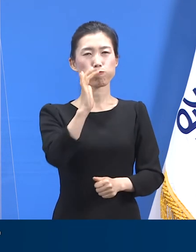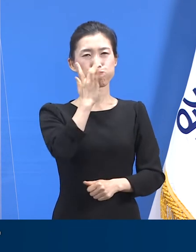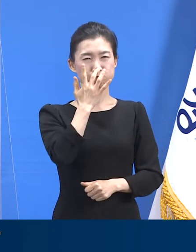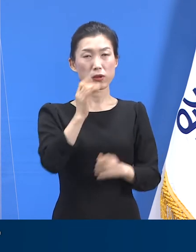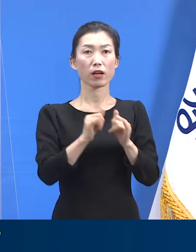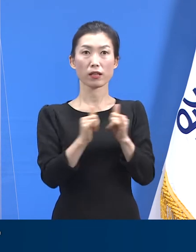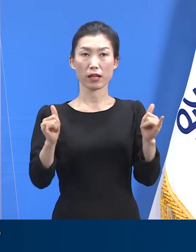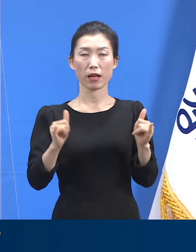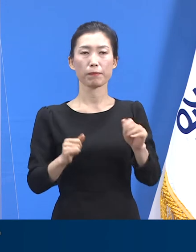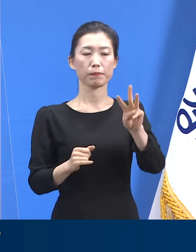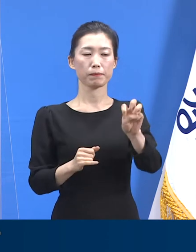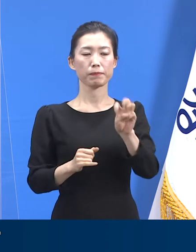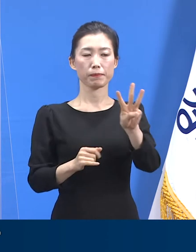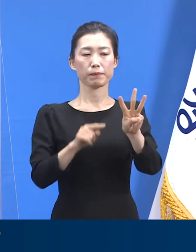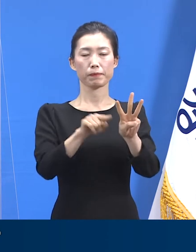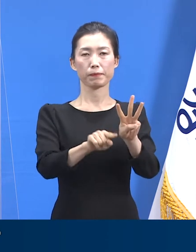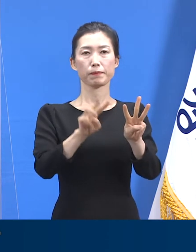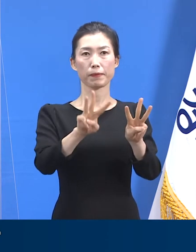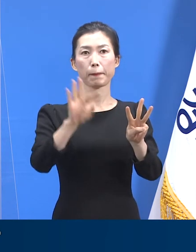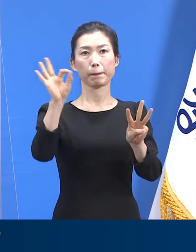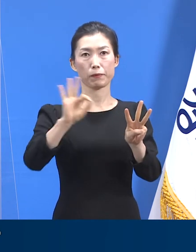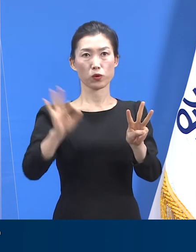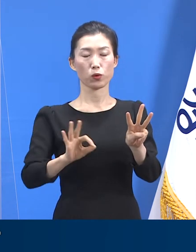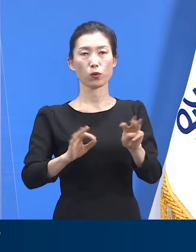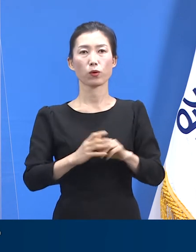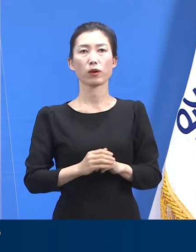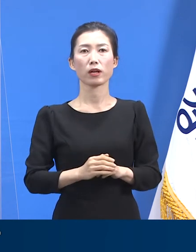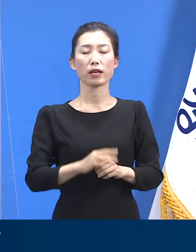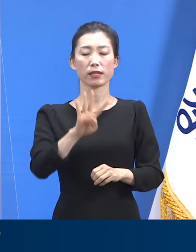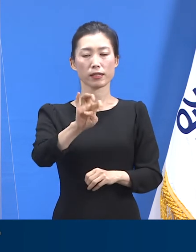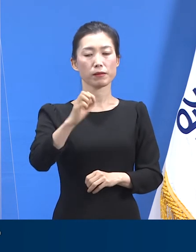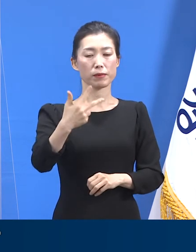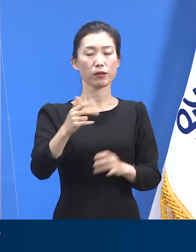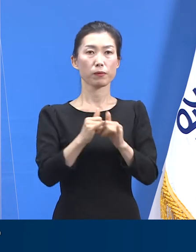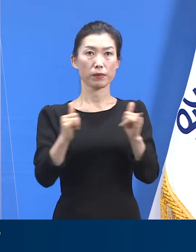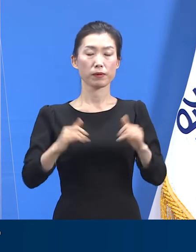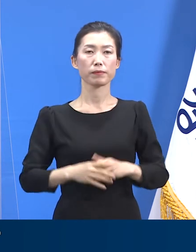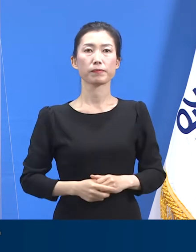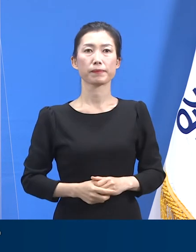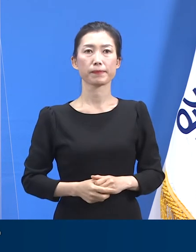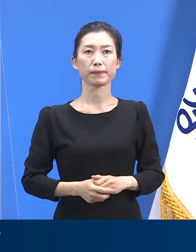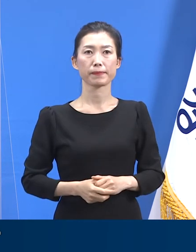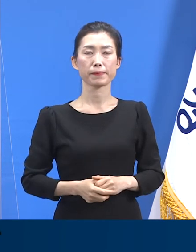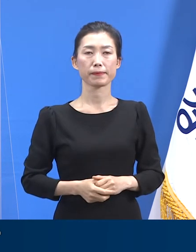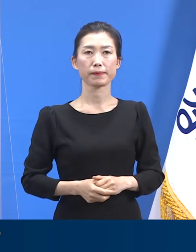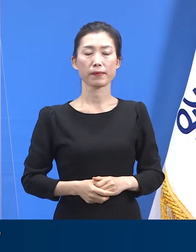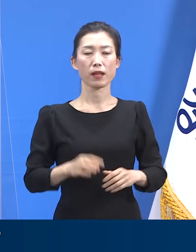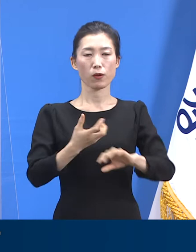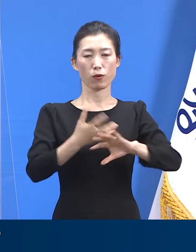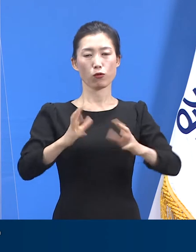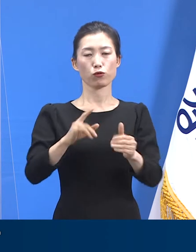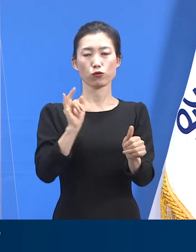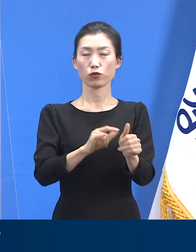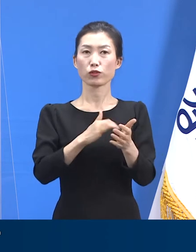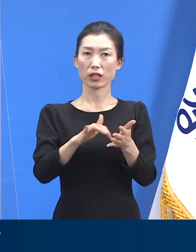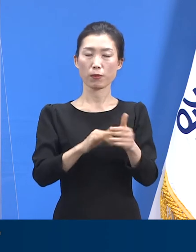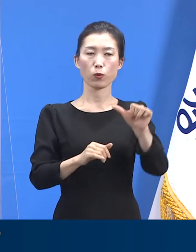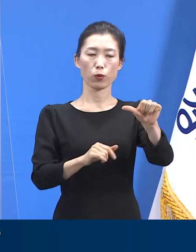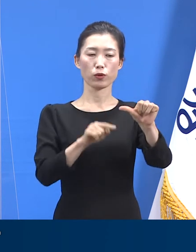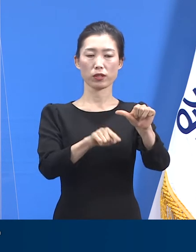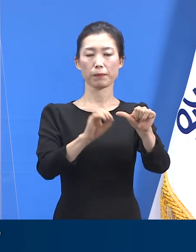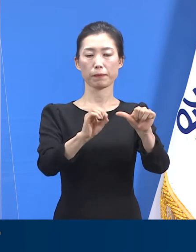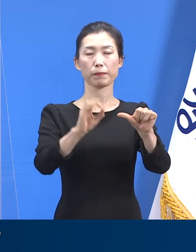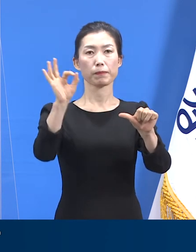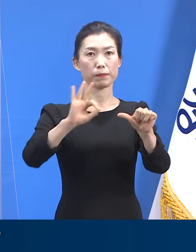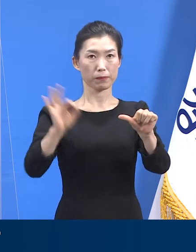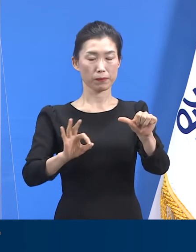없는 확진자는 33.3%인 47명입니다. 외국인 확진자는 5.0